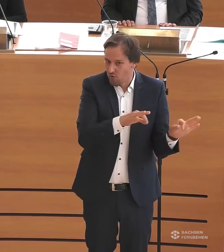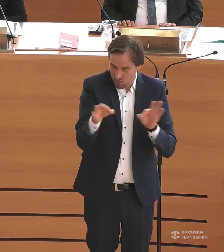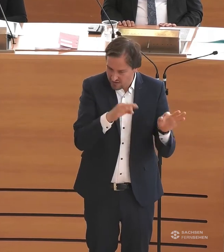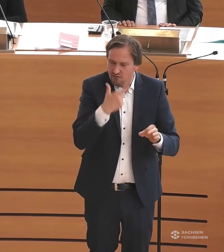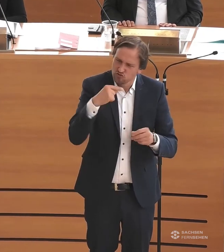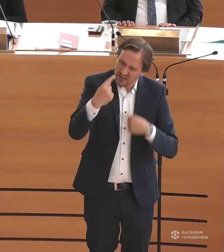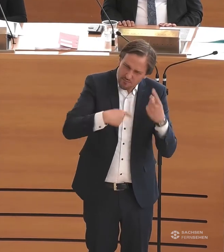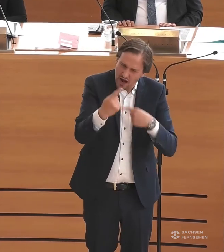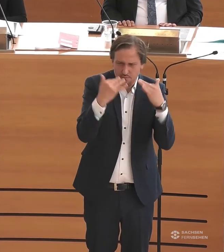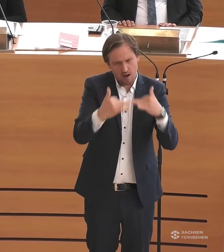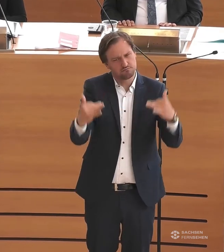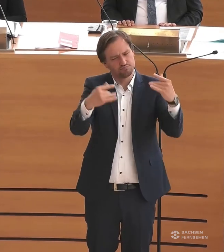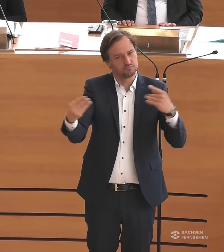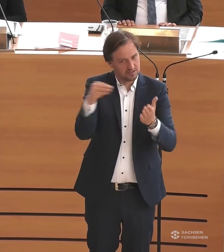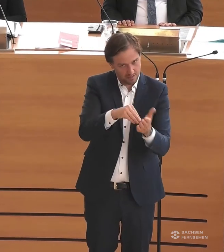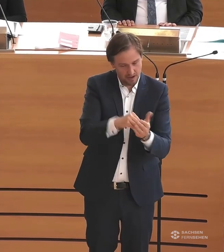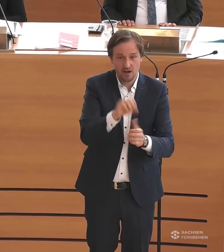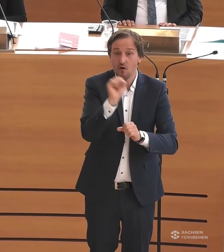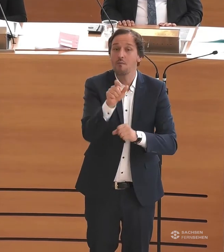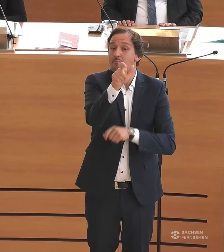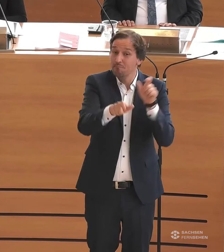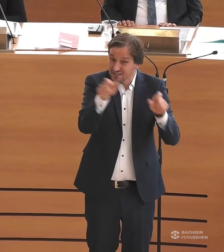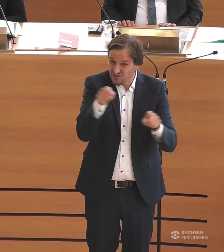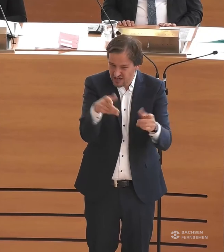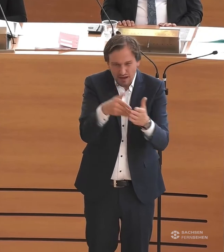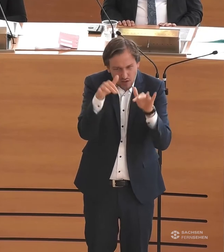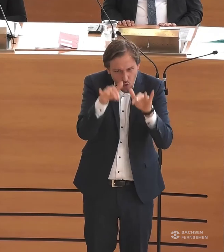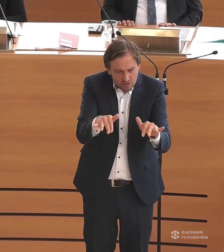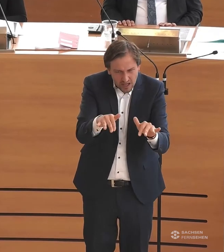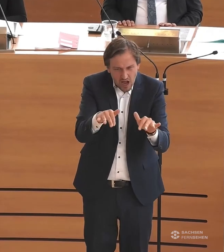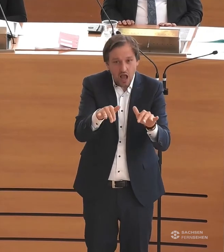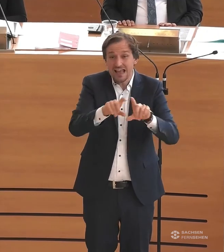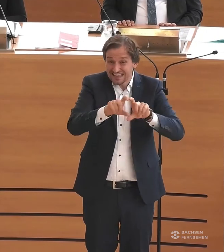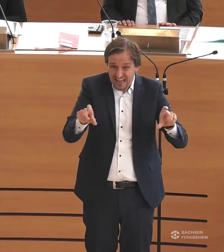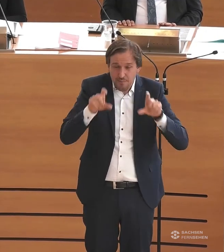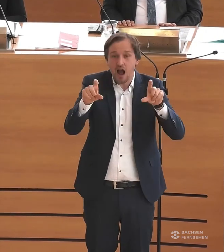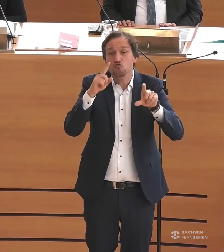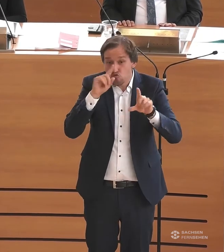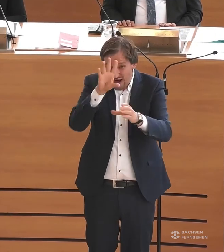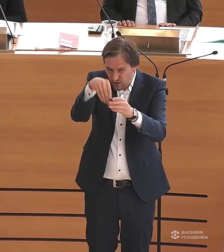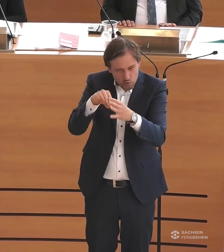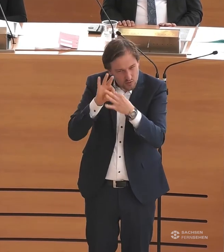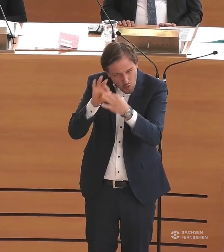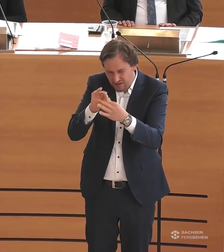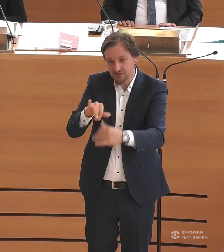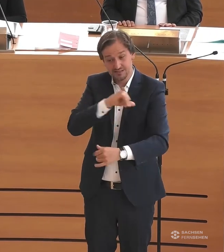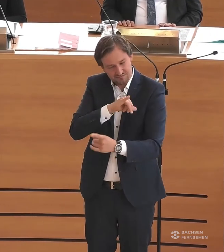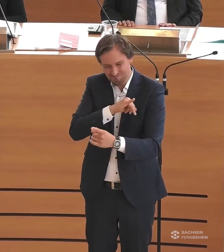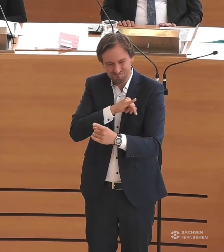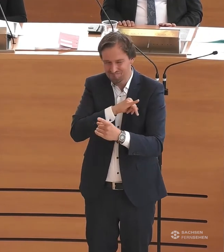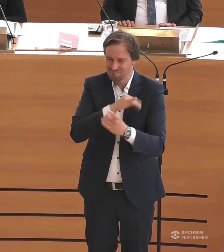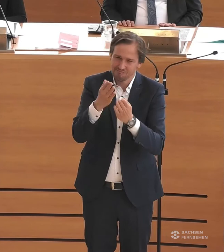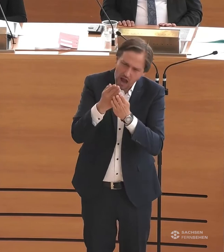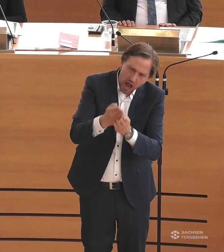dabei wären. Weil auch Menschen mit Behinderung an allen Themen, die wir hier besprechen, natürlich ein Interesse haben und nicht nur an den Themen,